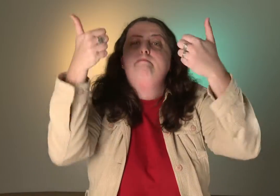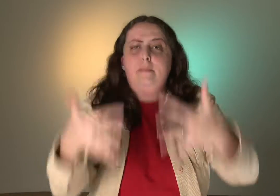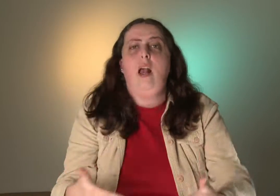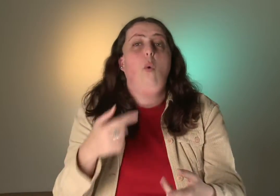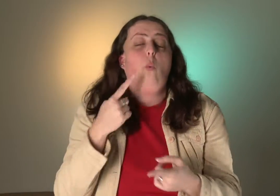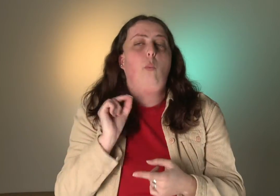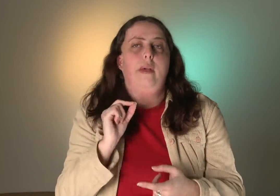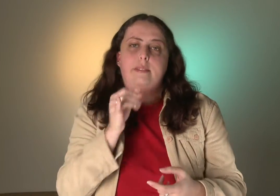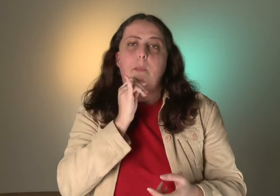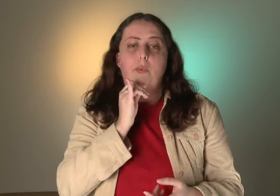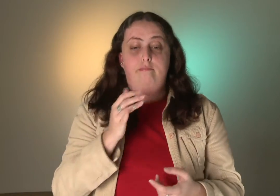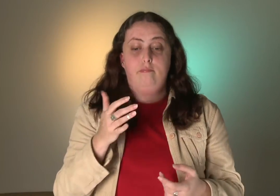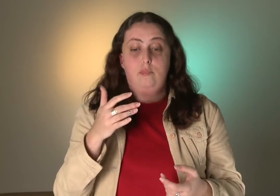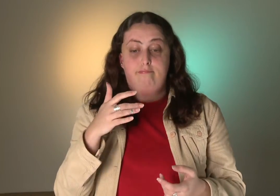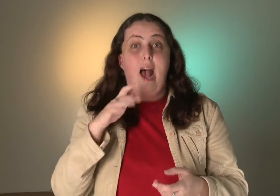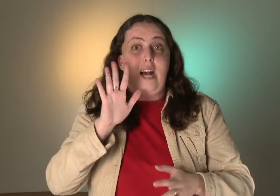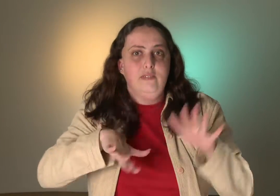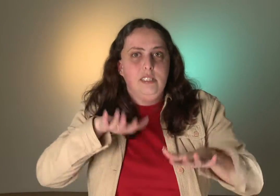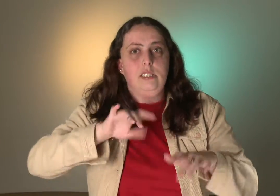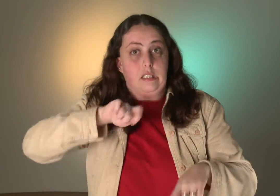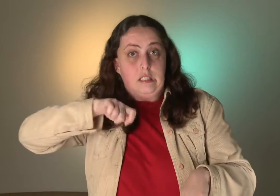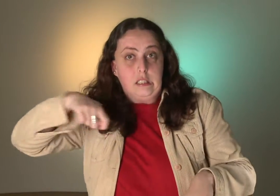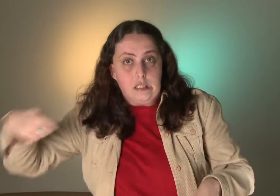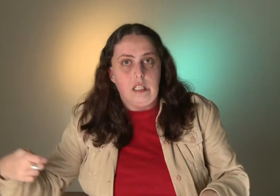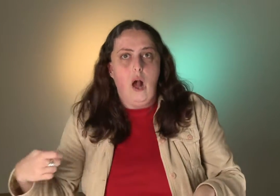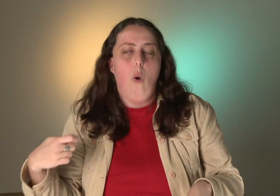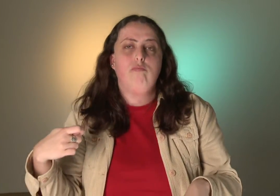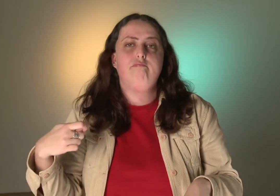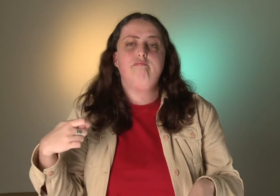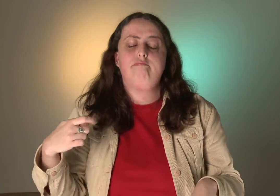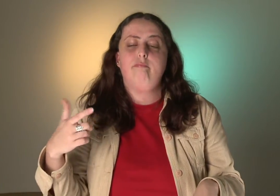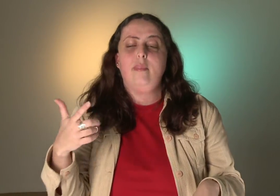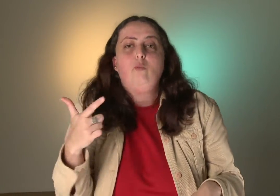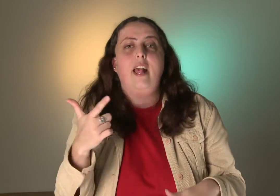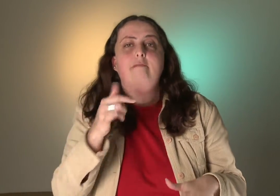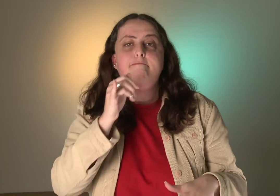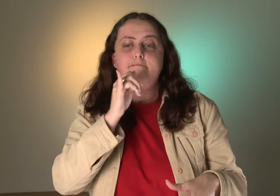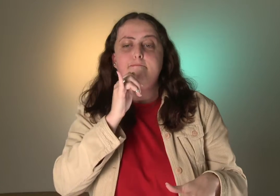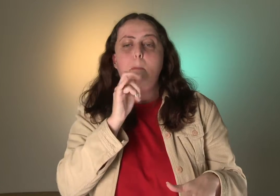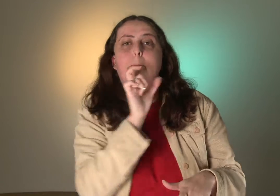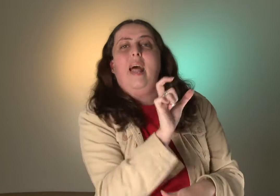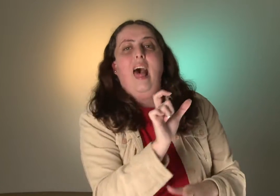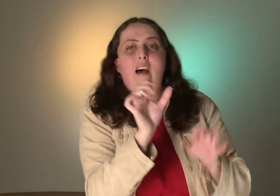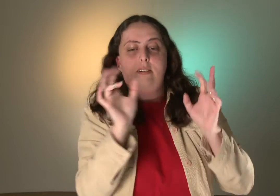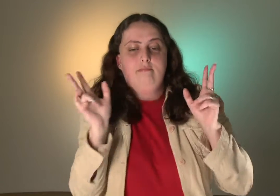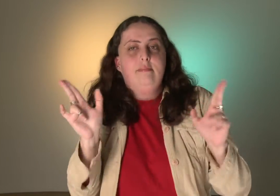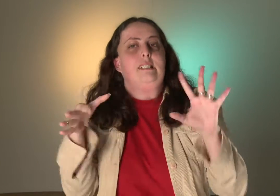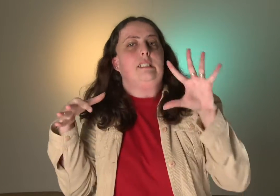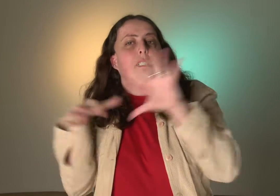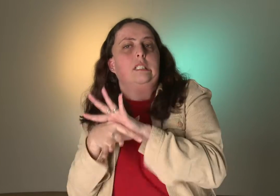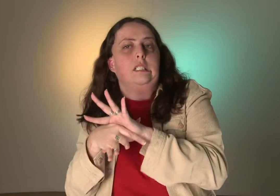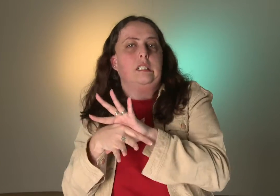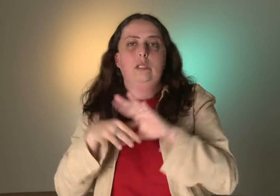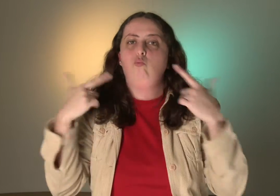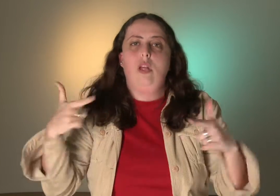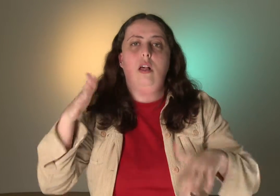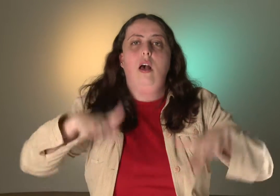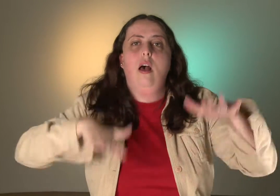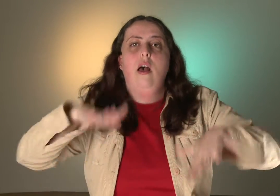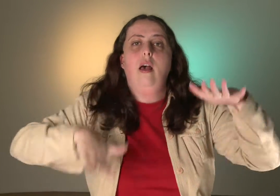Então eu vou explicar. Já aconteceu, por exemplo, é verdade que os sinais não têm uma palavra equivalente completamente